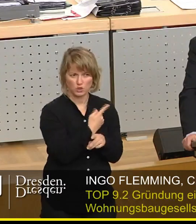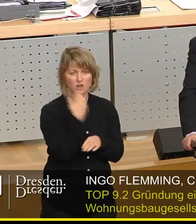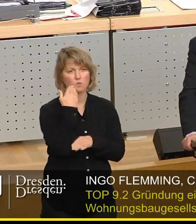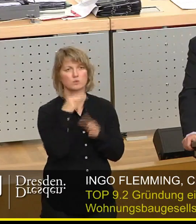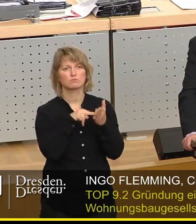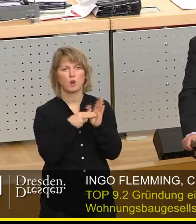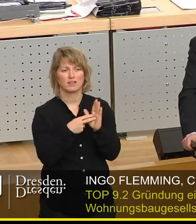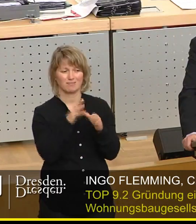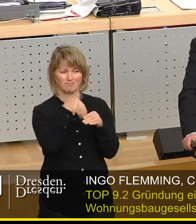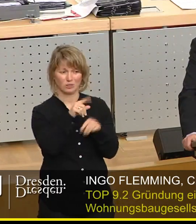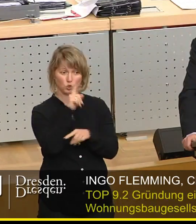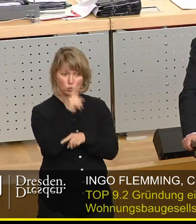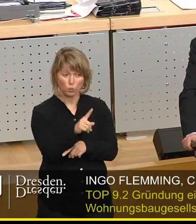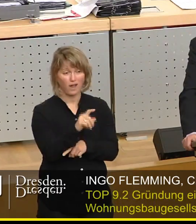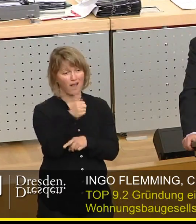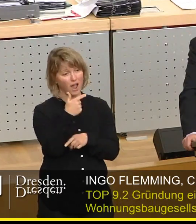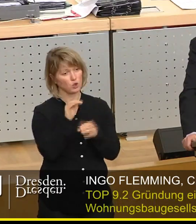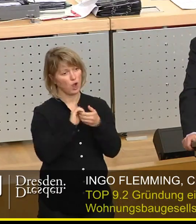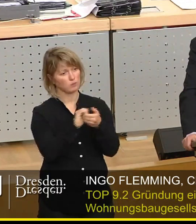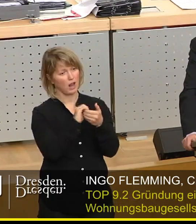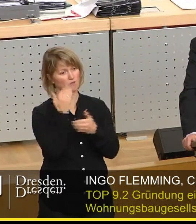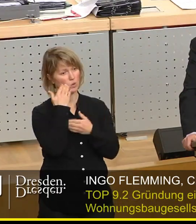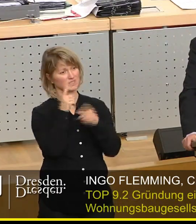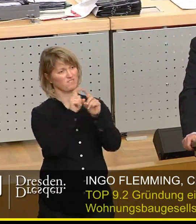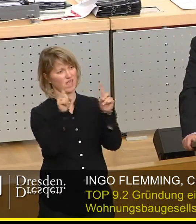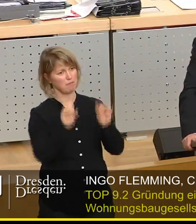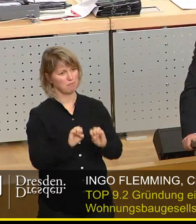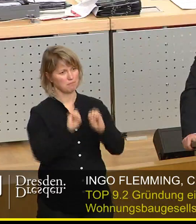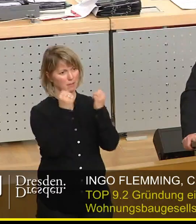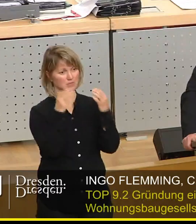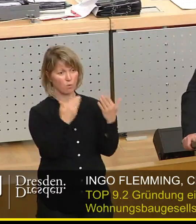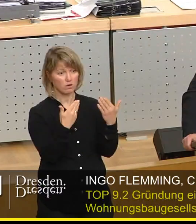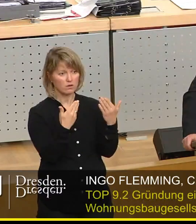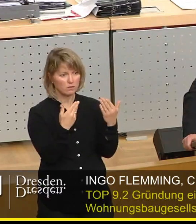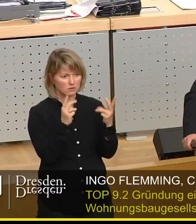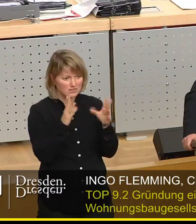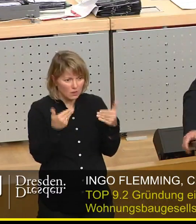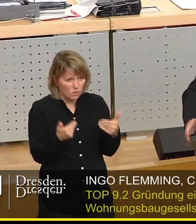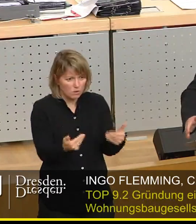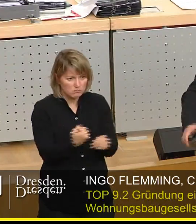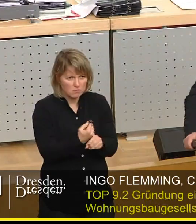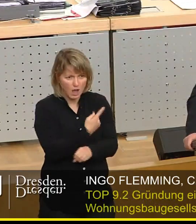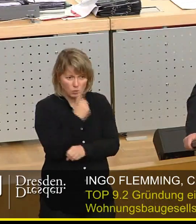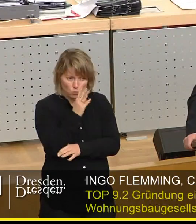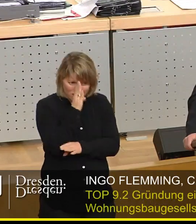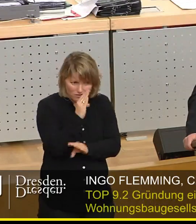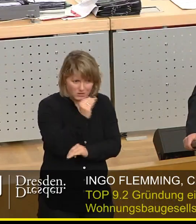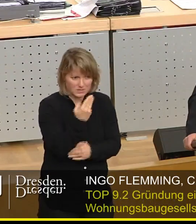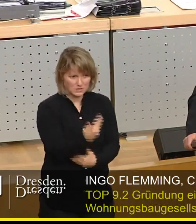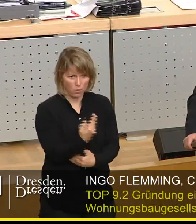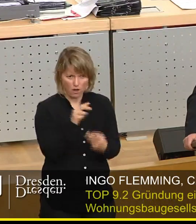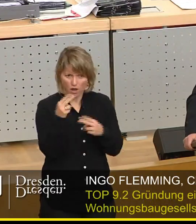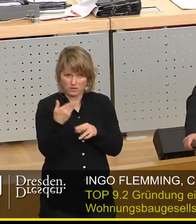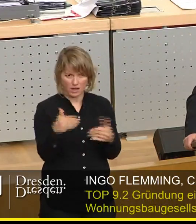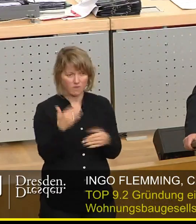Wohnungspolitik kann nicht nur die Schaffung eines kommunalen Wohnungsunternehmens sein. Ja, aber genau das passiert ja gerade ausschließlich. Ich erlebe in der